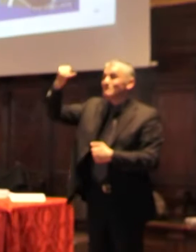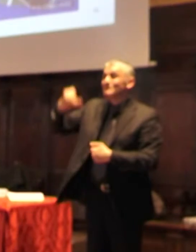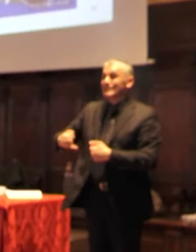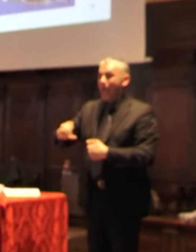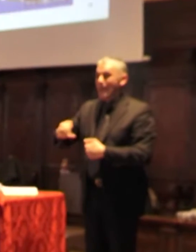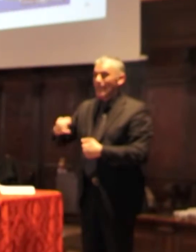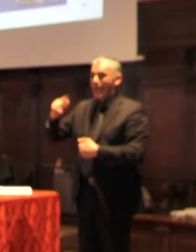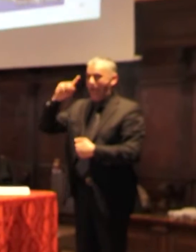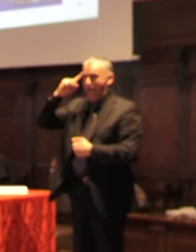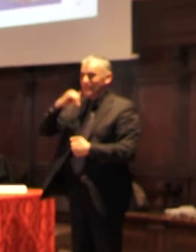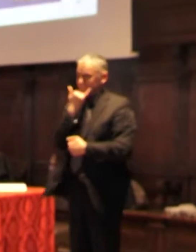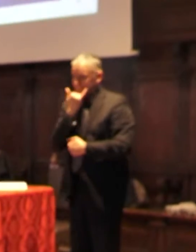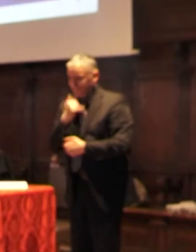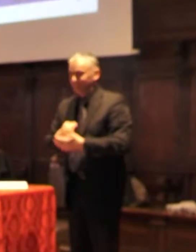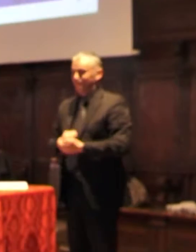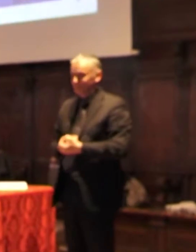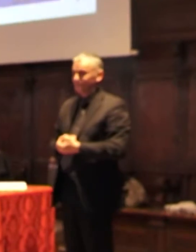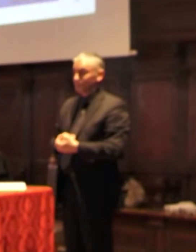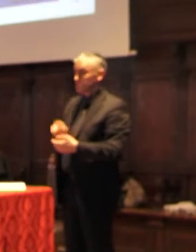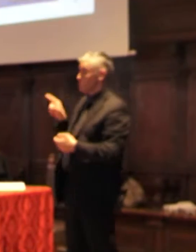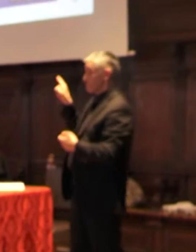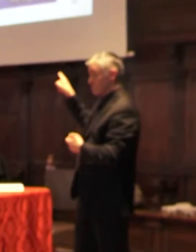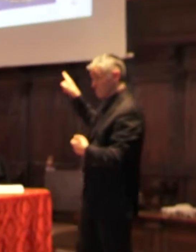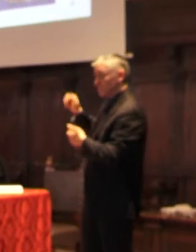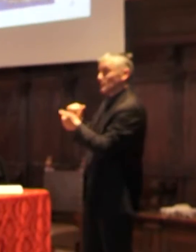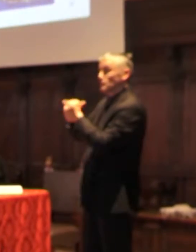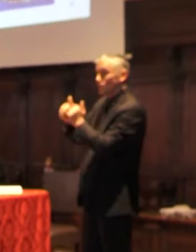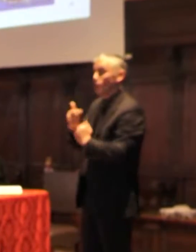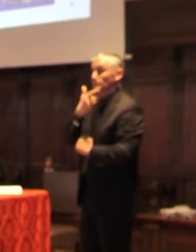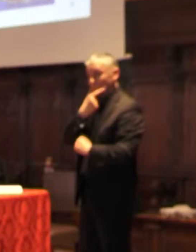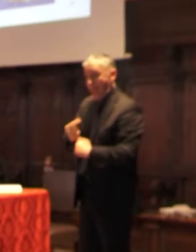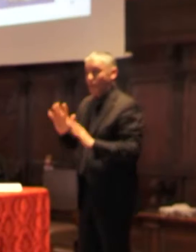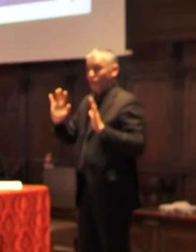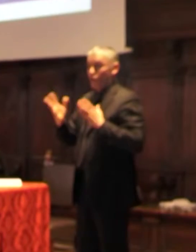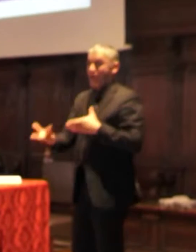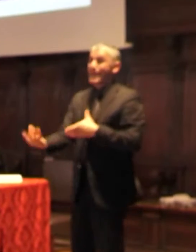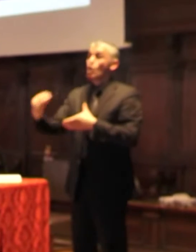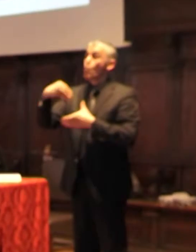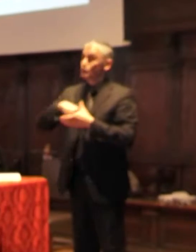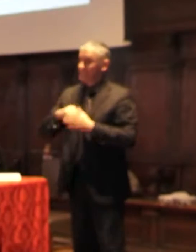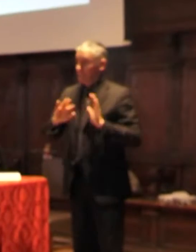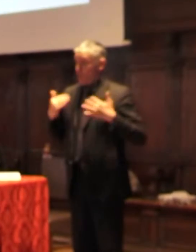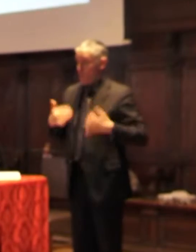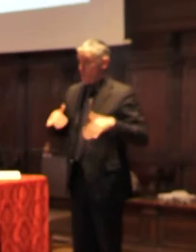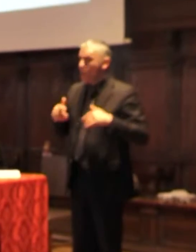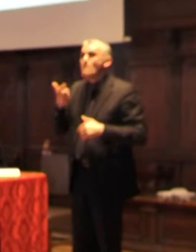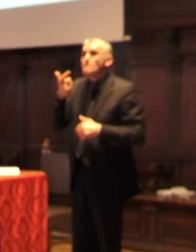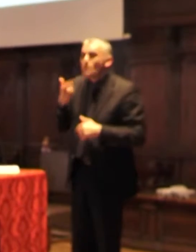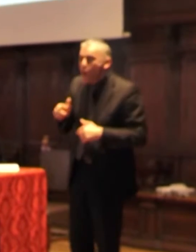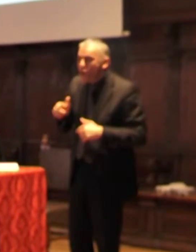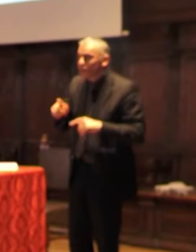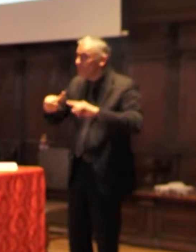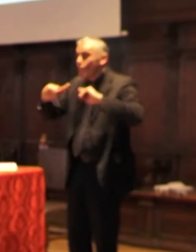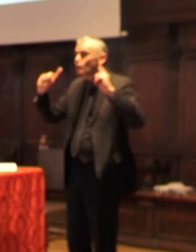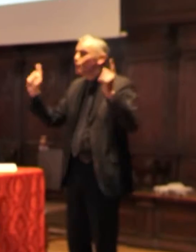vero e proprio protocollo di intesa tra enti ed istituzioni che ponga nero su bianco le azioni da intraprendere e gli impegni da portare avanti